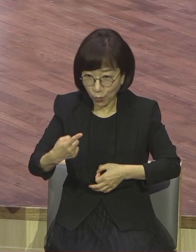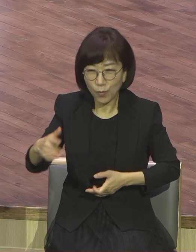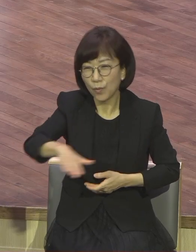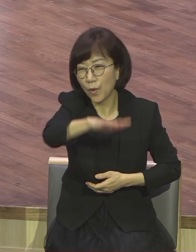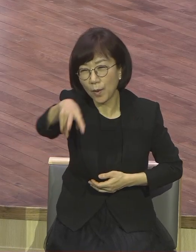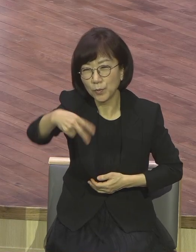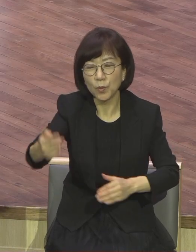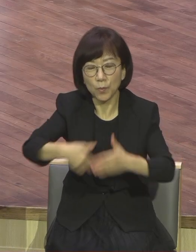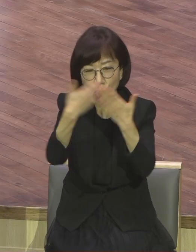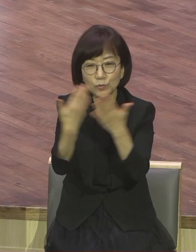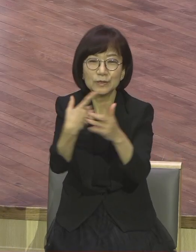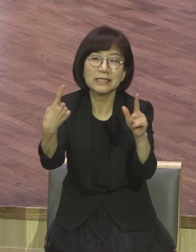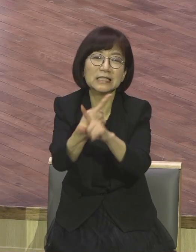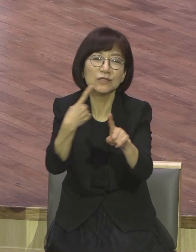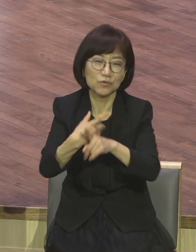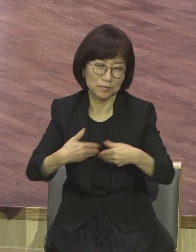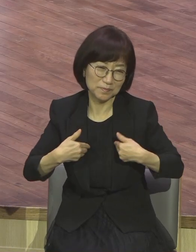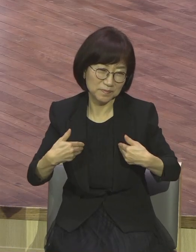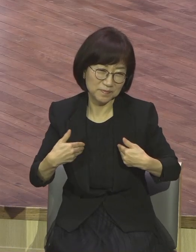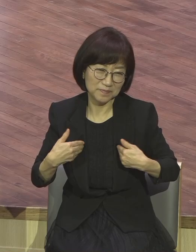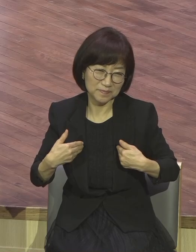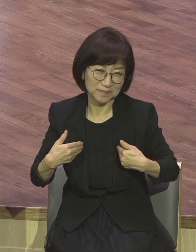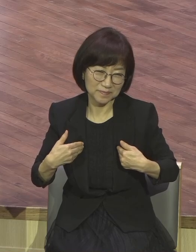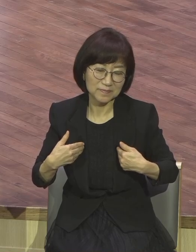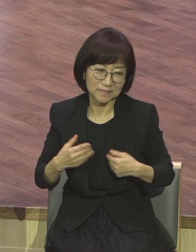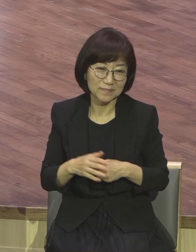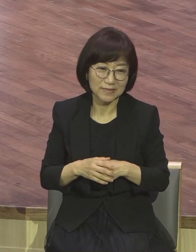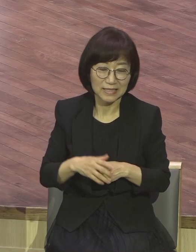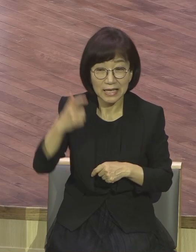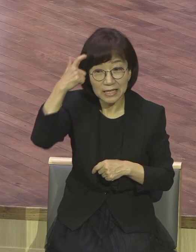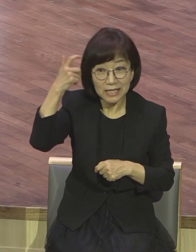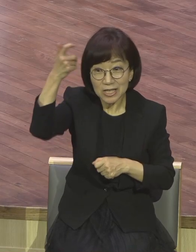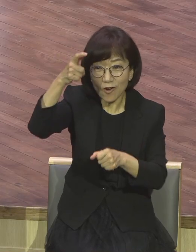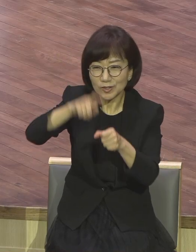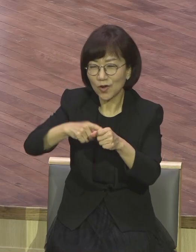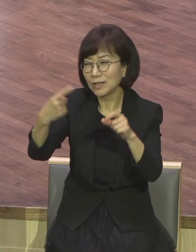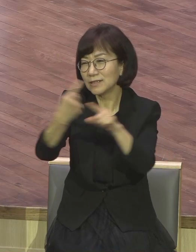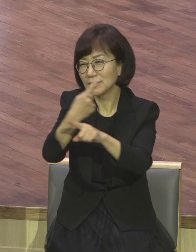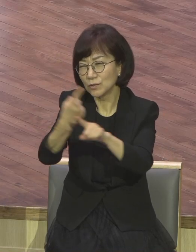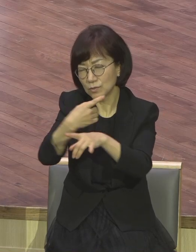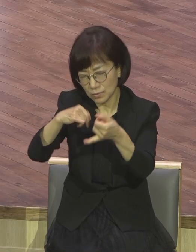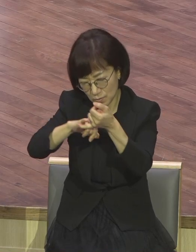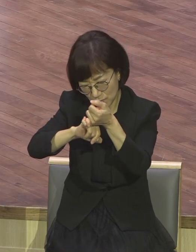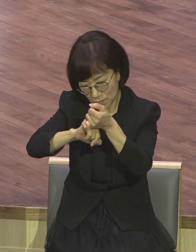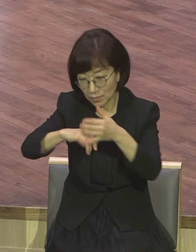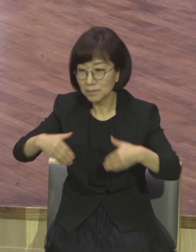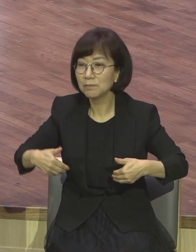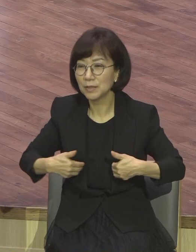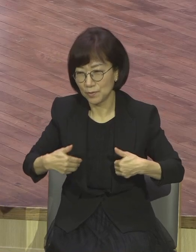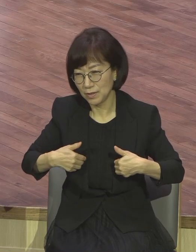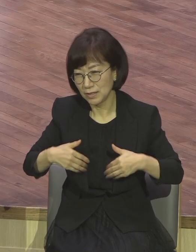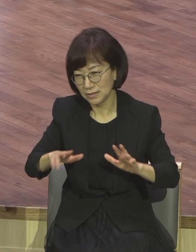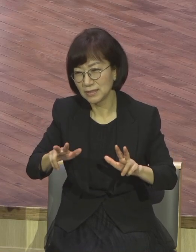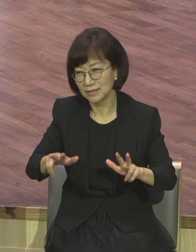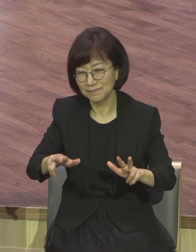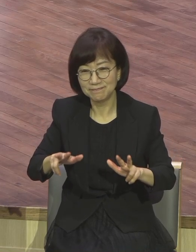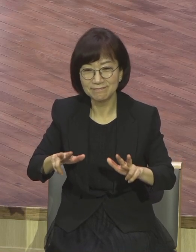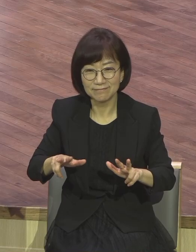시대는 영적 치유가 절대적으로 필요한 시대예요. 영적 치유받아야 돼요. 이미 장세